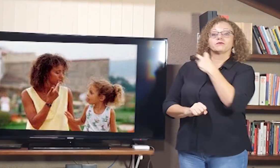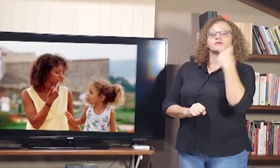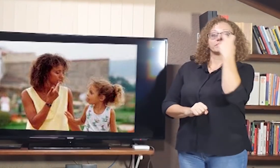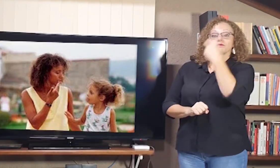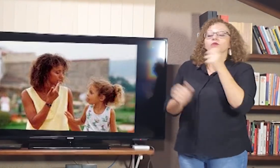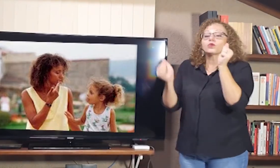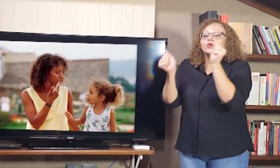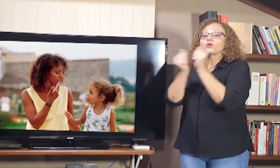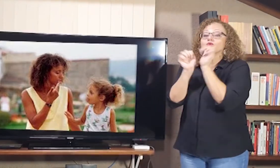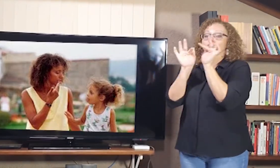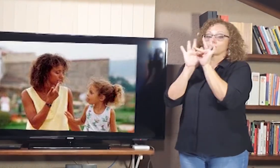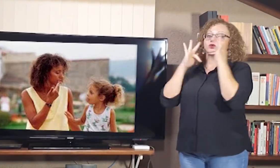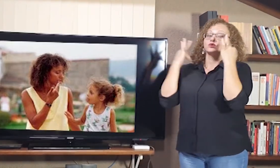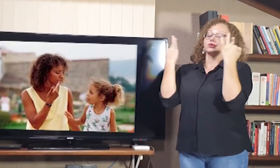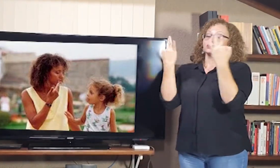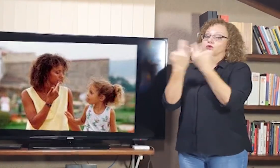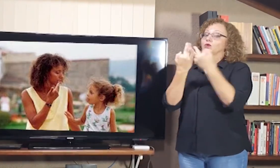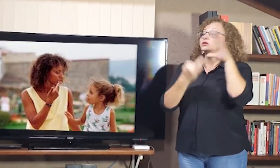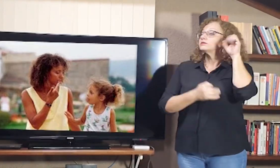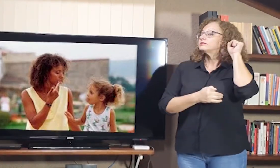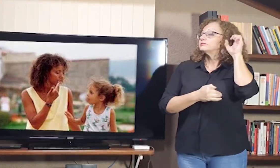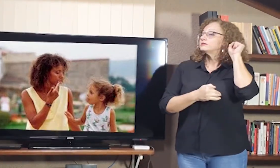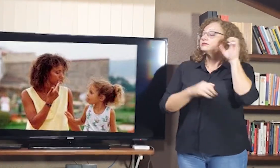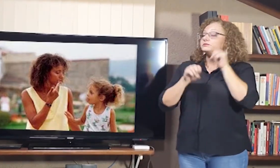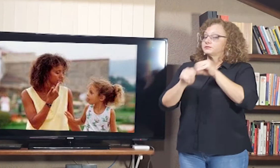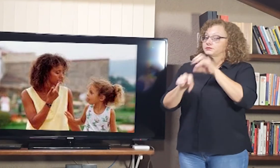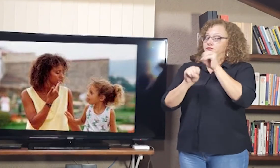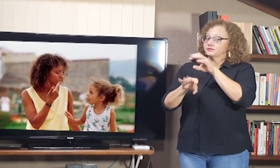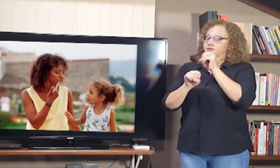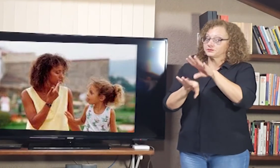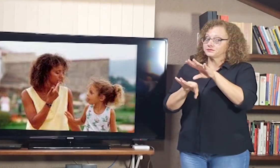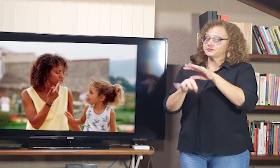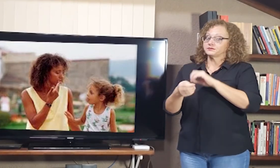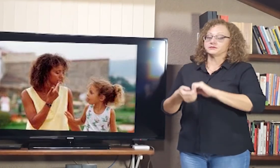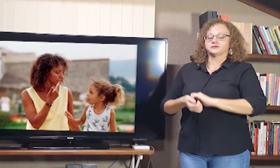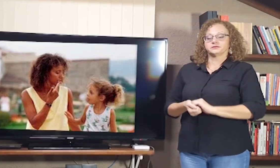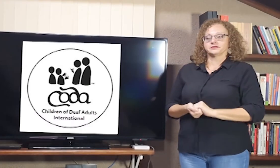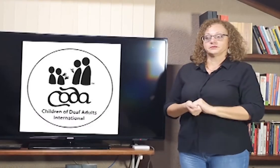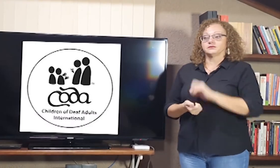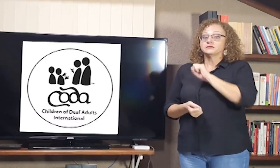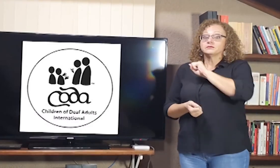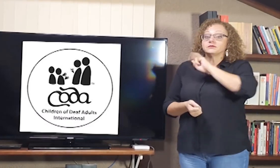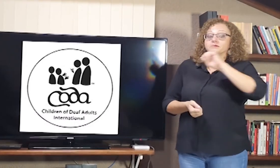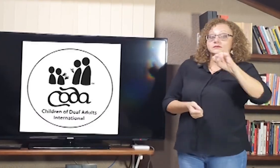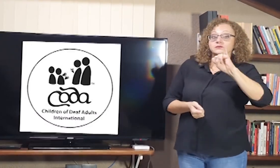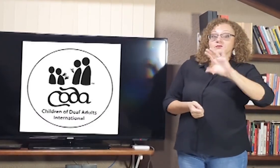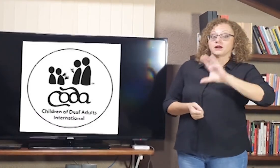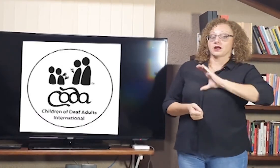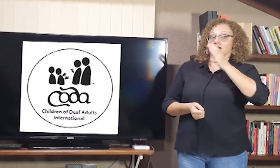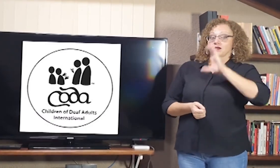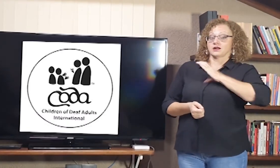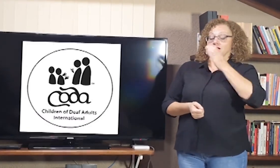aprender a língua oral, por conta da família ouvinte. No caso, como o L2 daí.